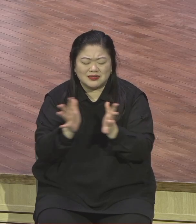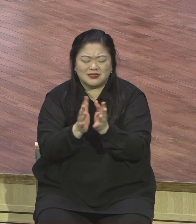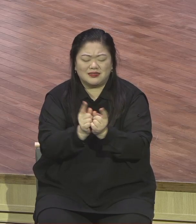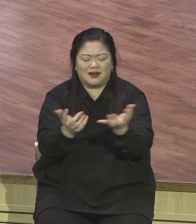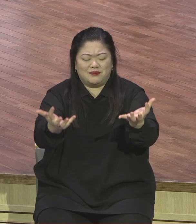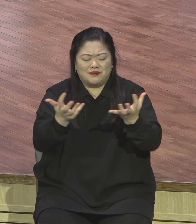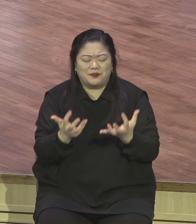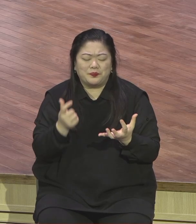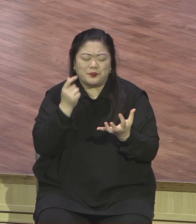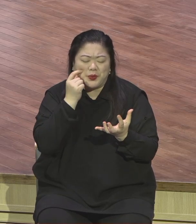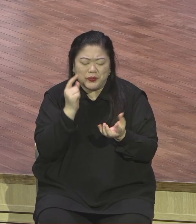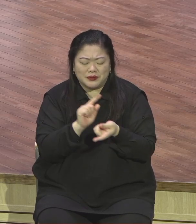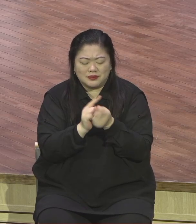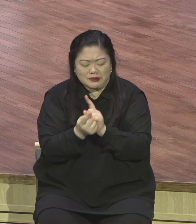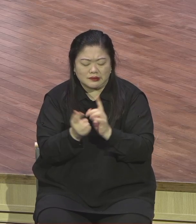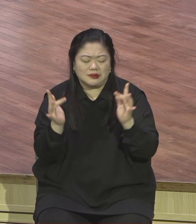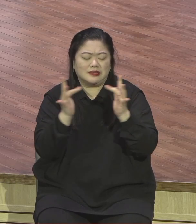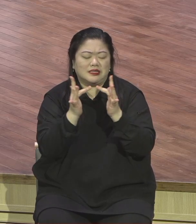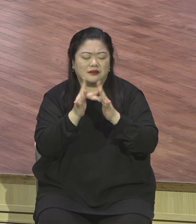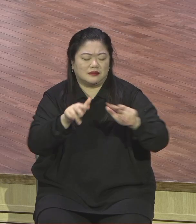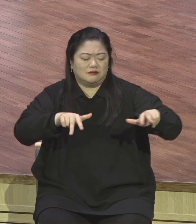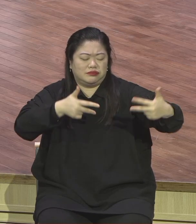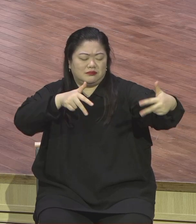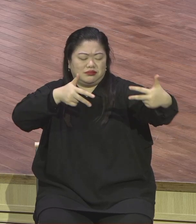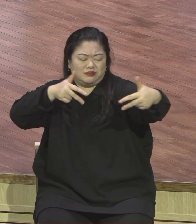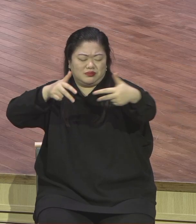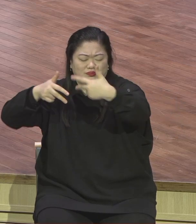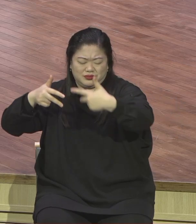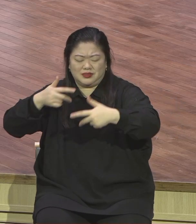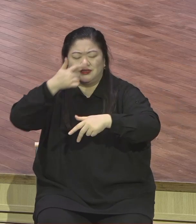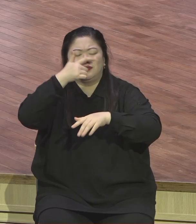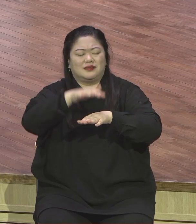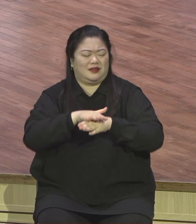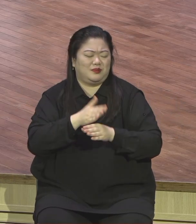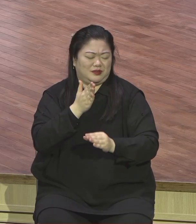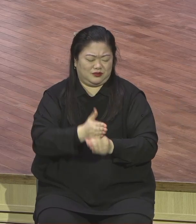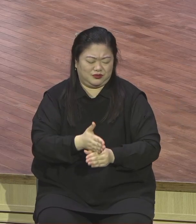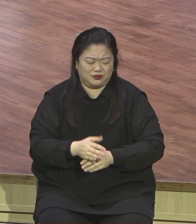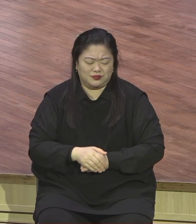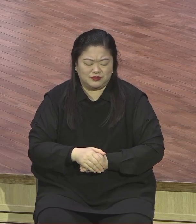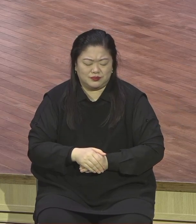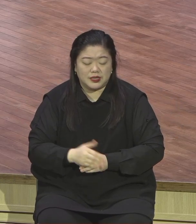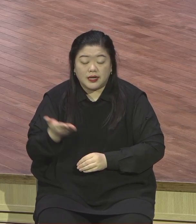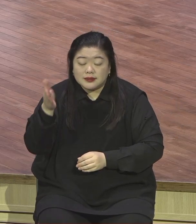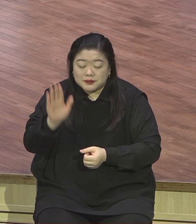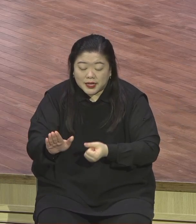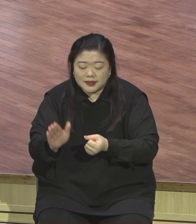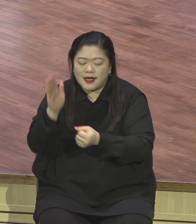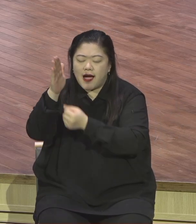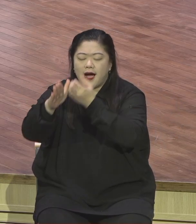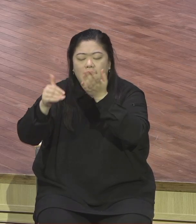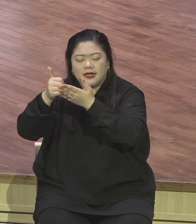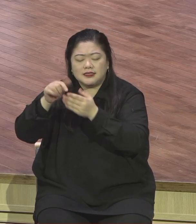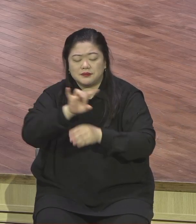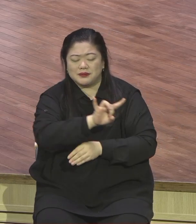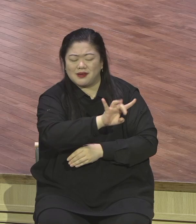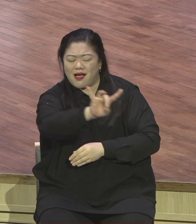예배드리지만 하나님께서 하나님께서 사람 한 사람에게 향하신 놀라운 교획을 발견하는 시간이 되어야 주소서